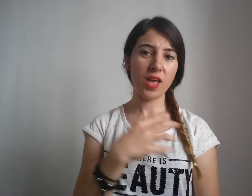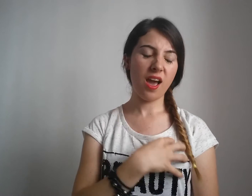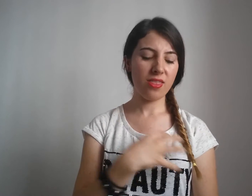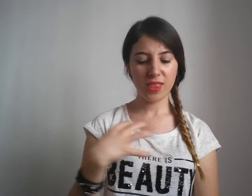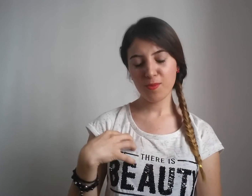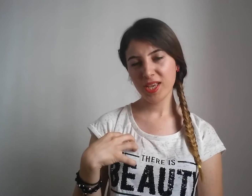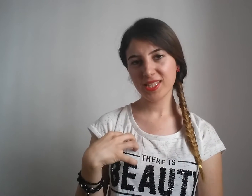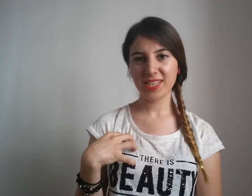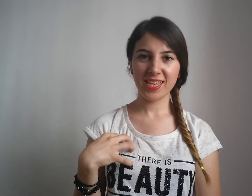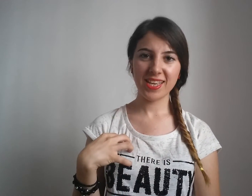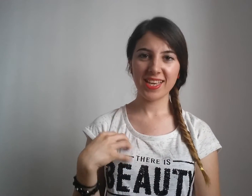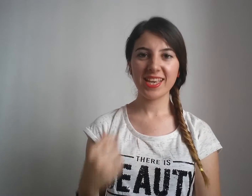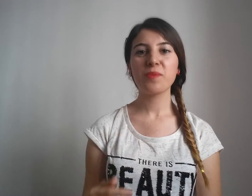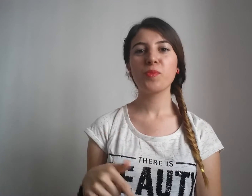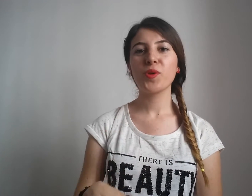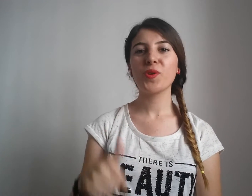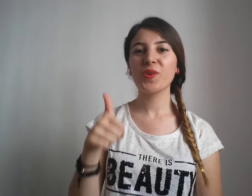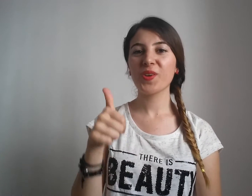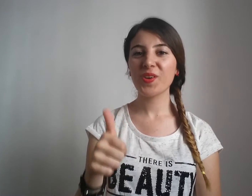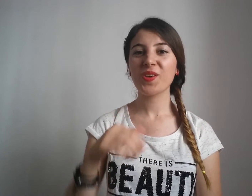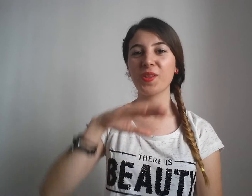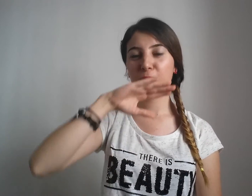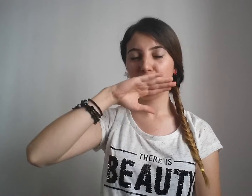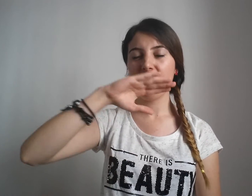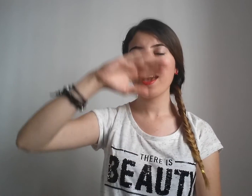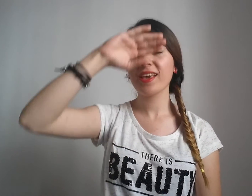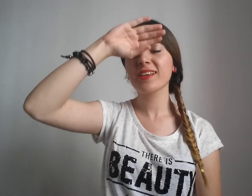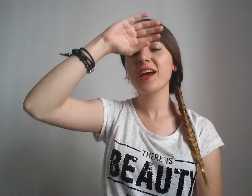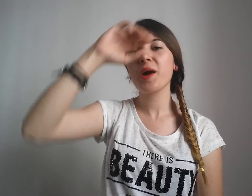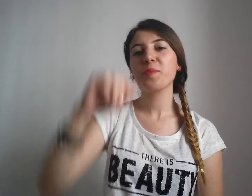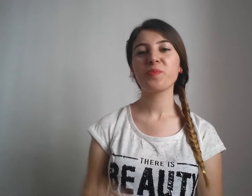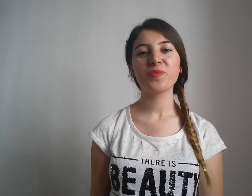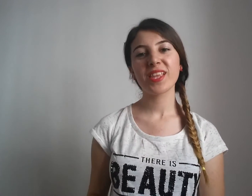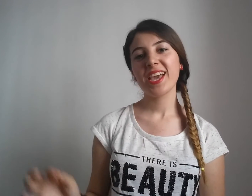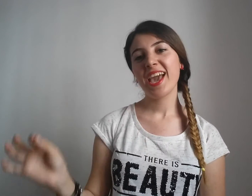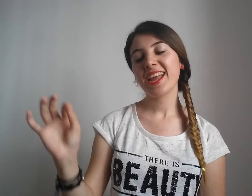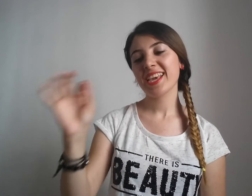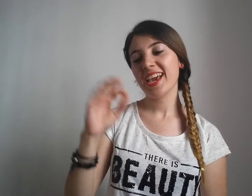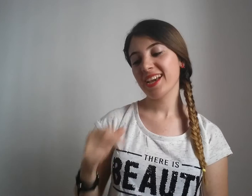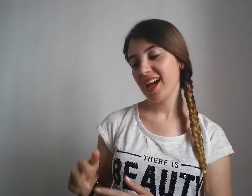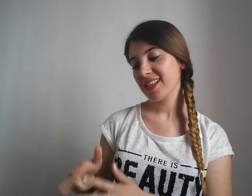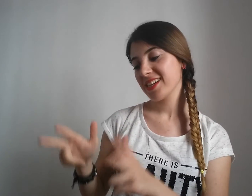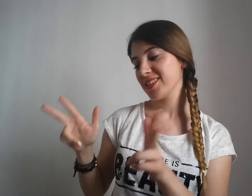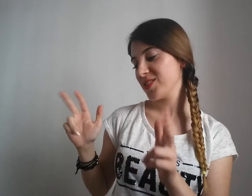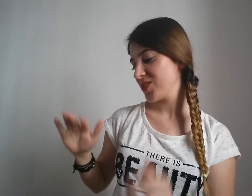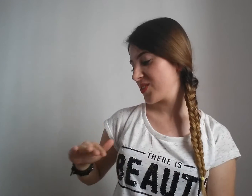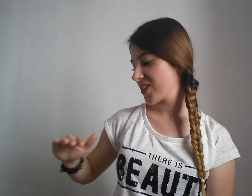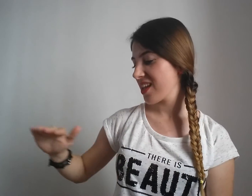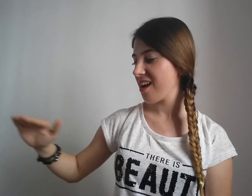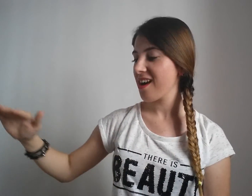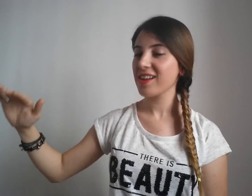annemizi. O gül bayrak, erken kalktık ucudan,